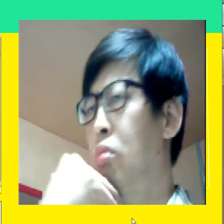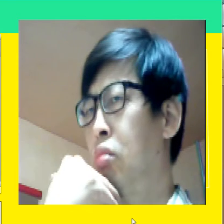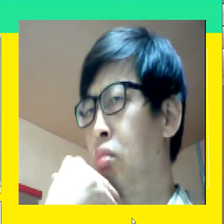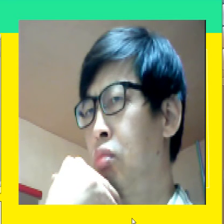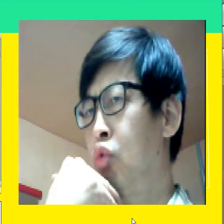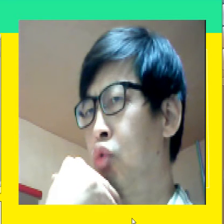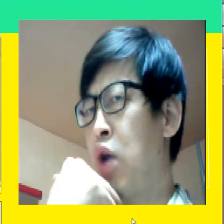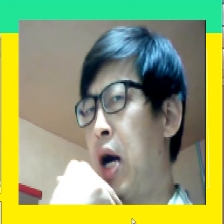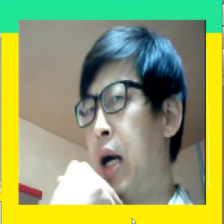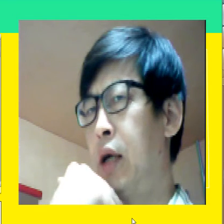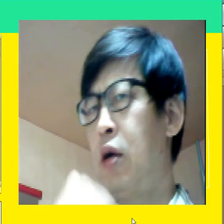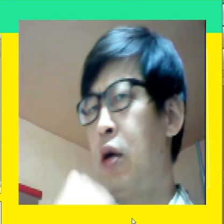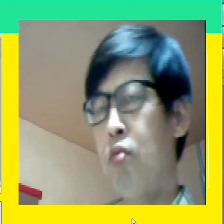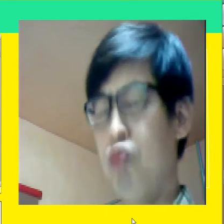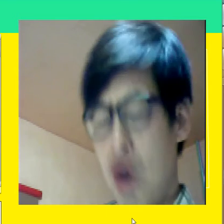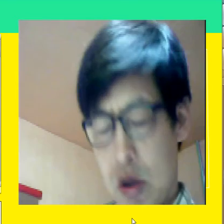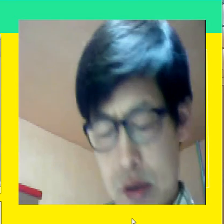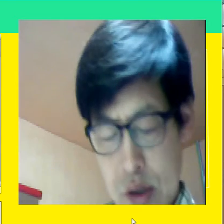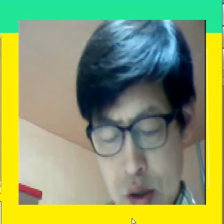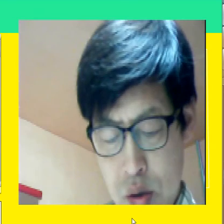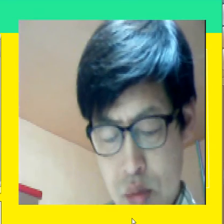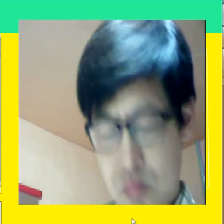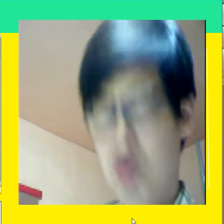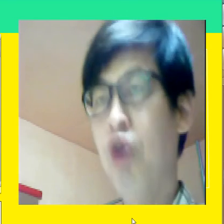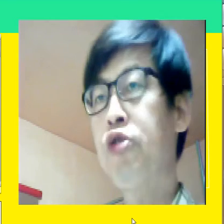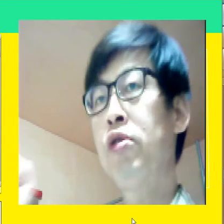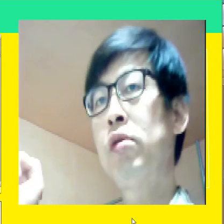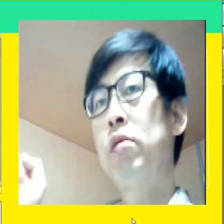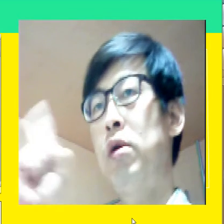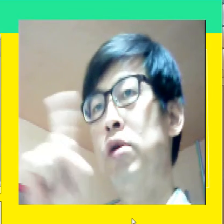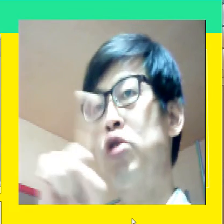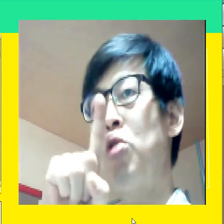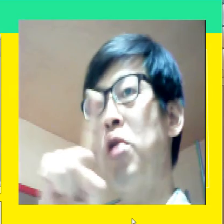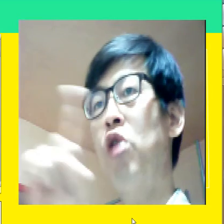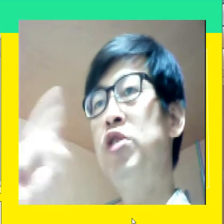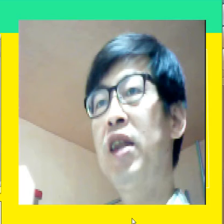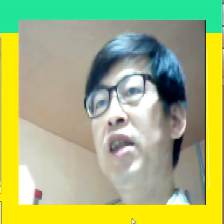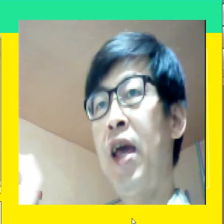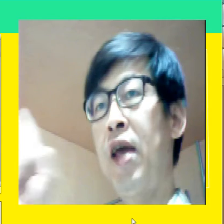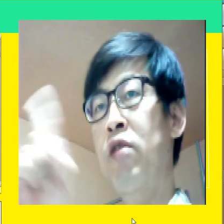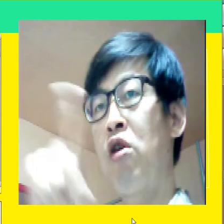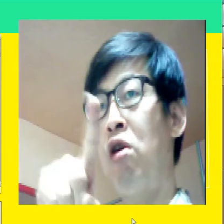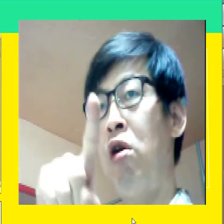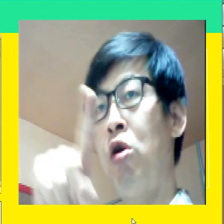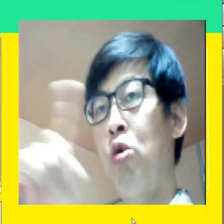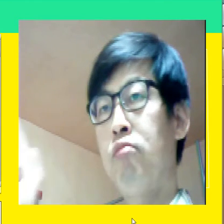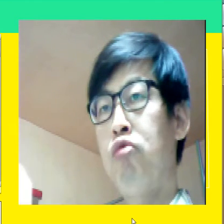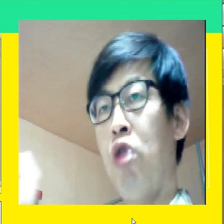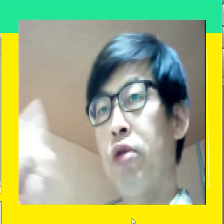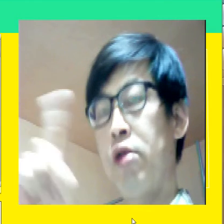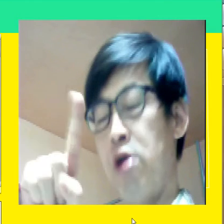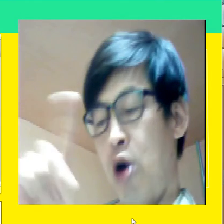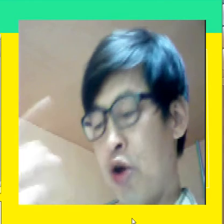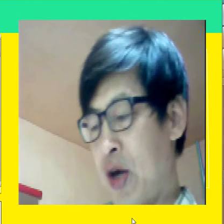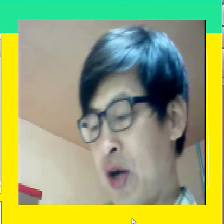누가 무엇 무엇은 처음에 언제 할 때 했던 거 무엇 어떻게